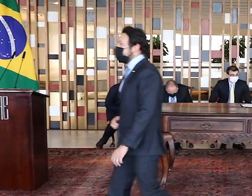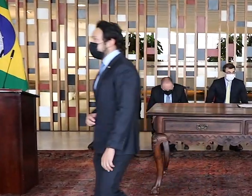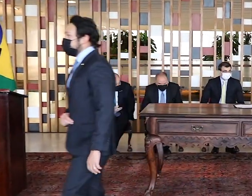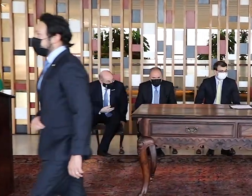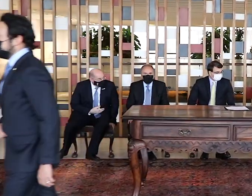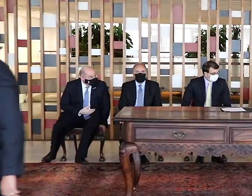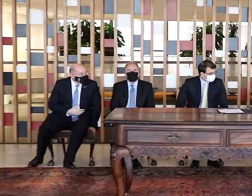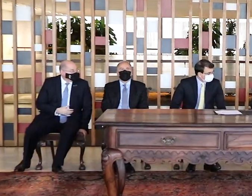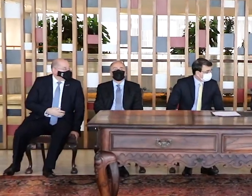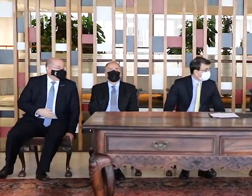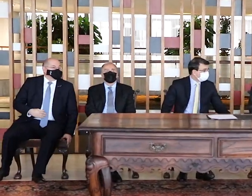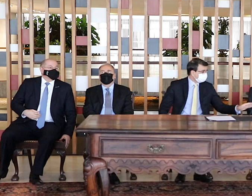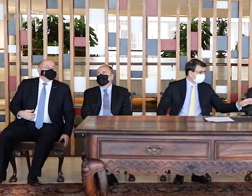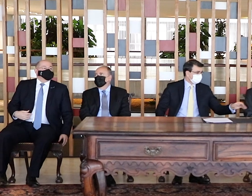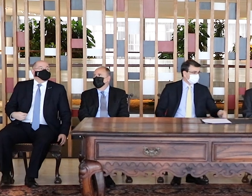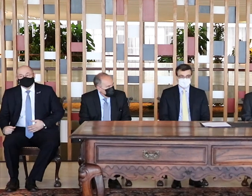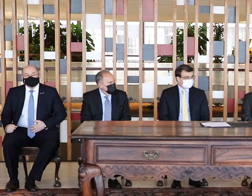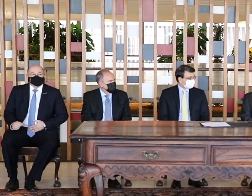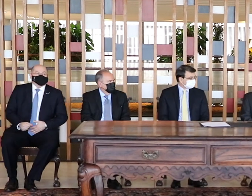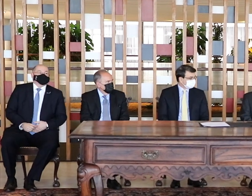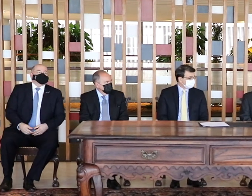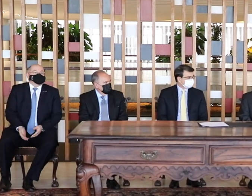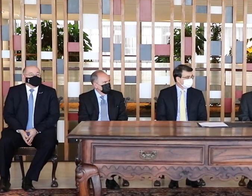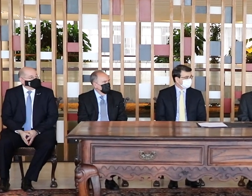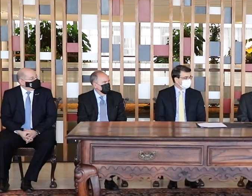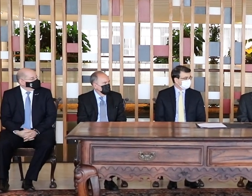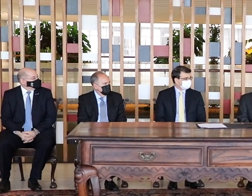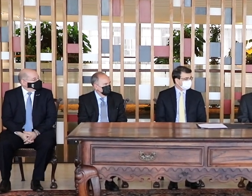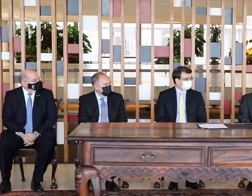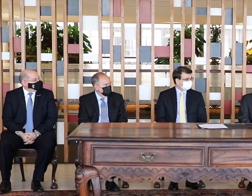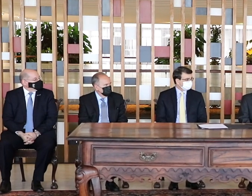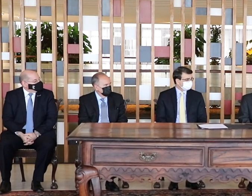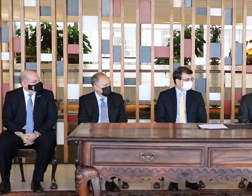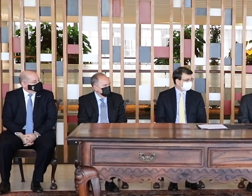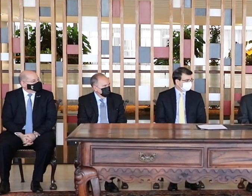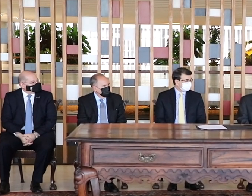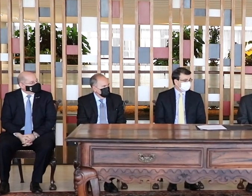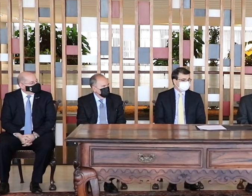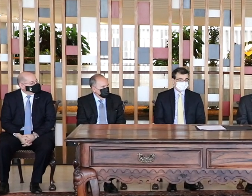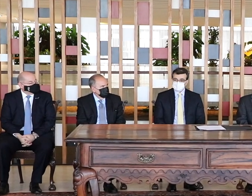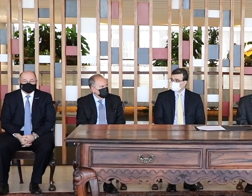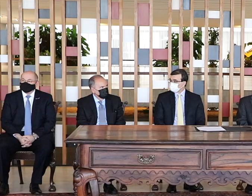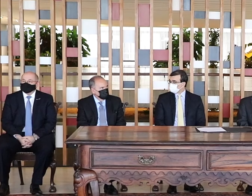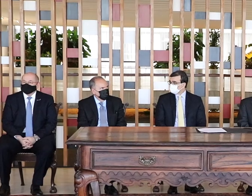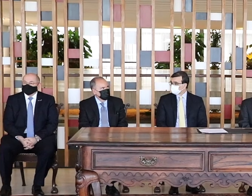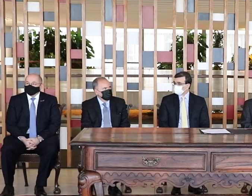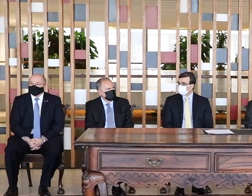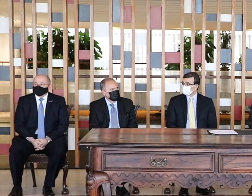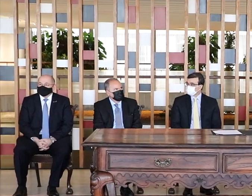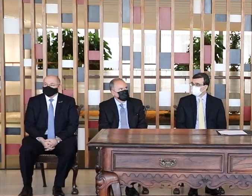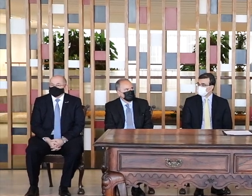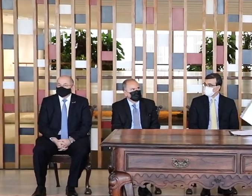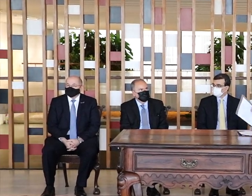Fará uso da palavra o presidente do Centro Brasileiro dos Exportadores de Rochas Ornamentais, Centro Rochas, senhor Frederico